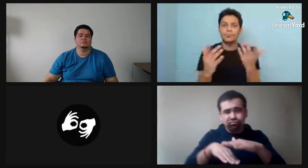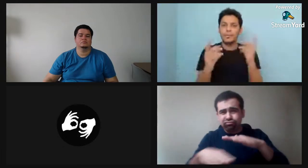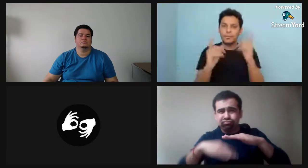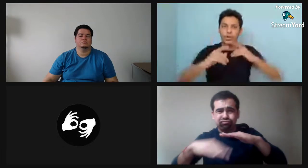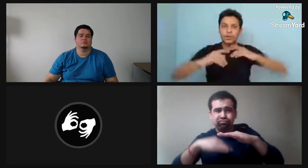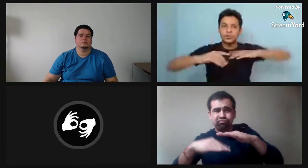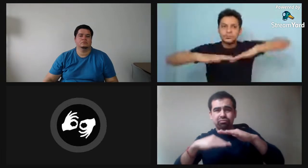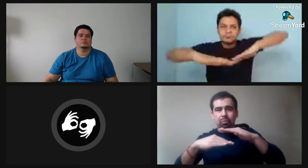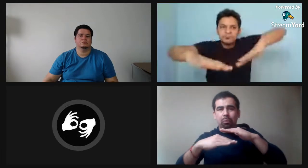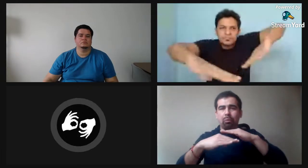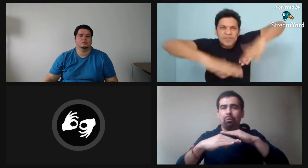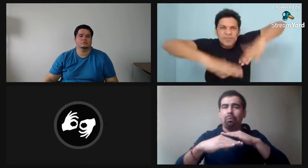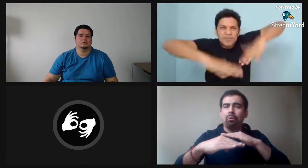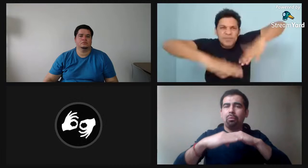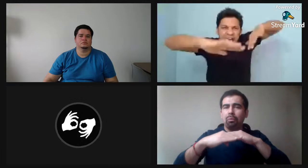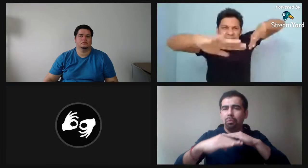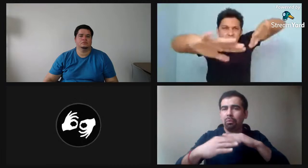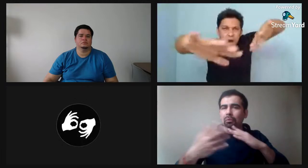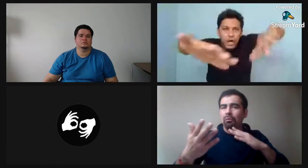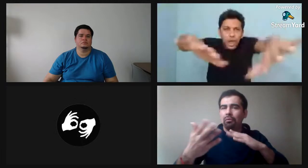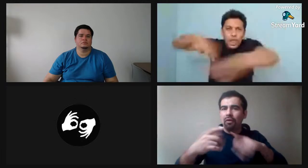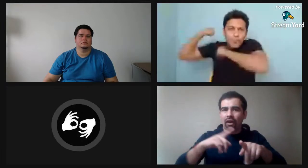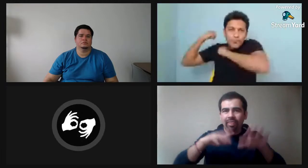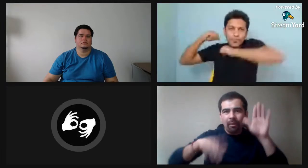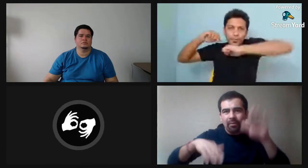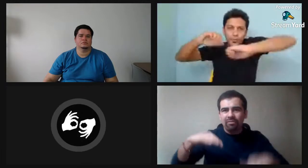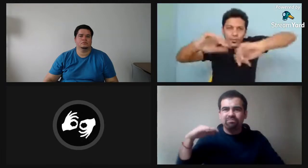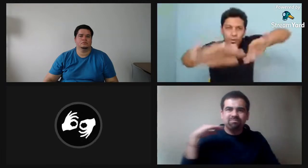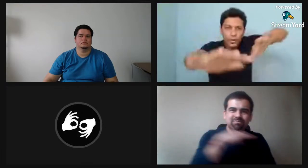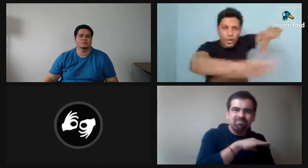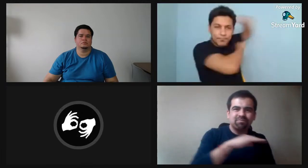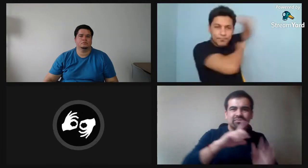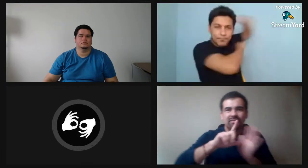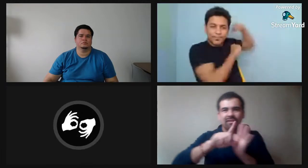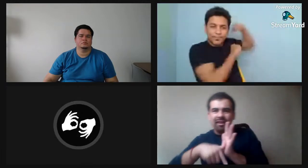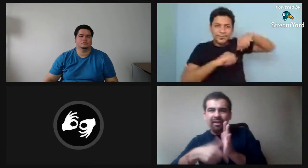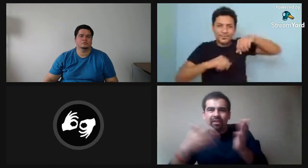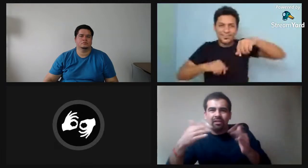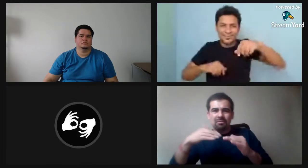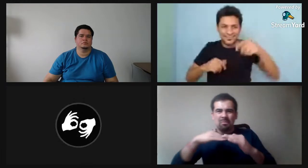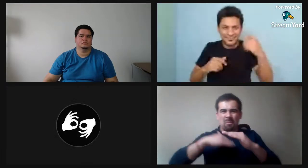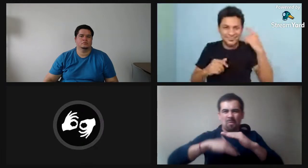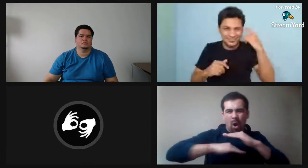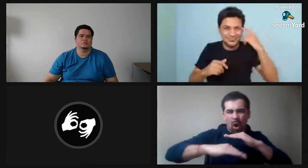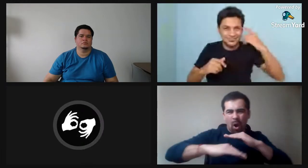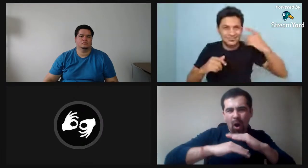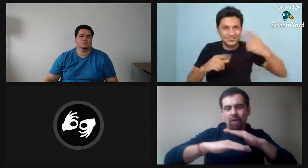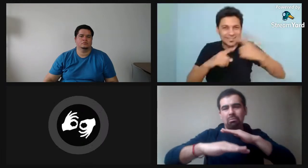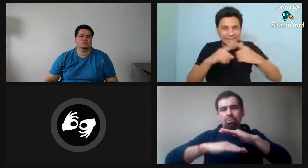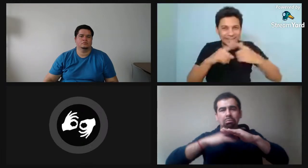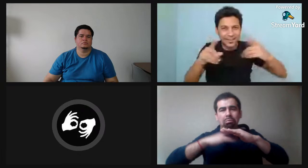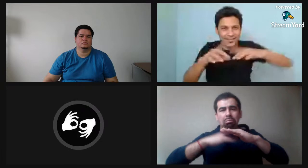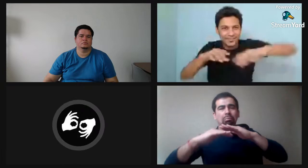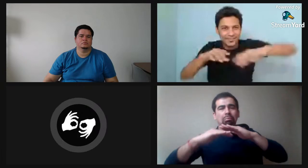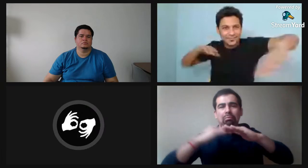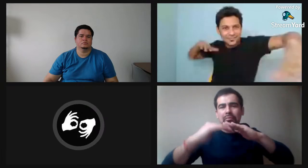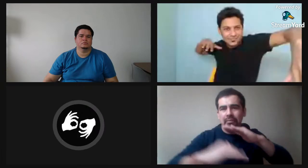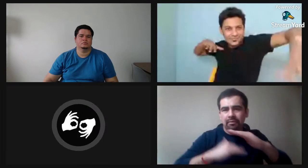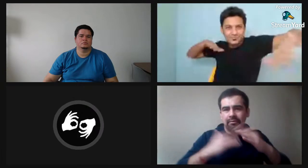Por ejemplo, cuando un auto está moviéndose, para representar como los movimientos más rápidos, más